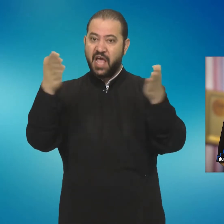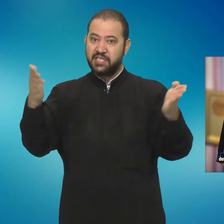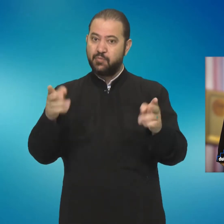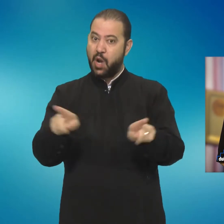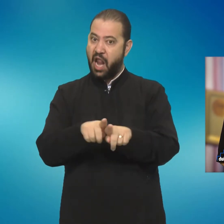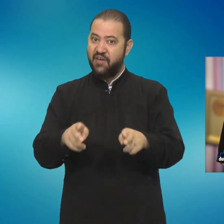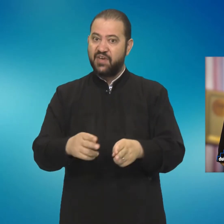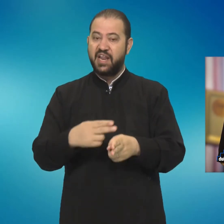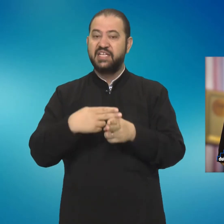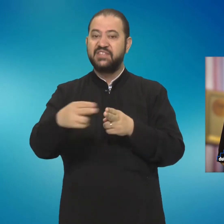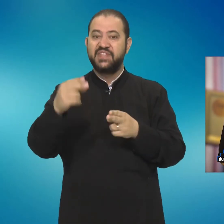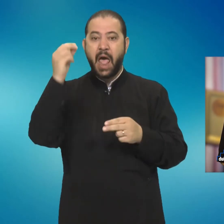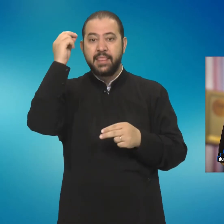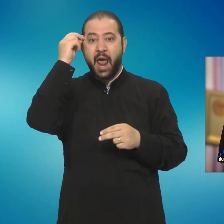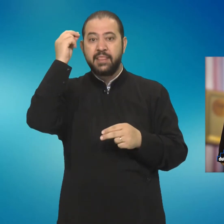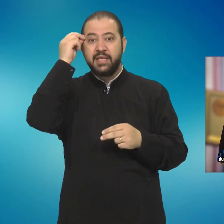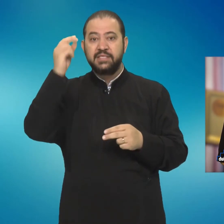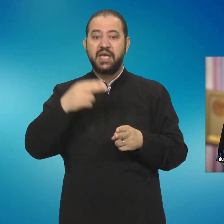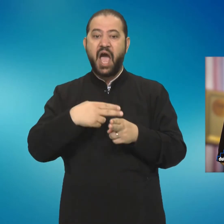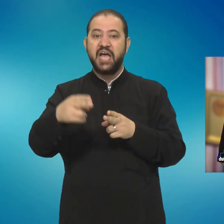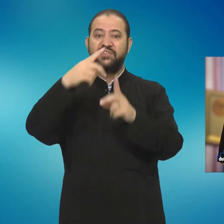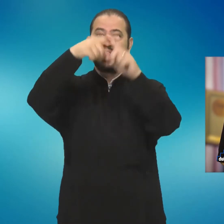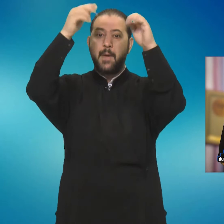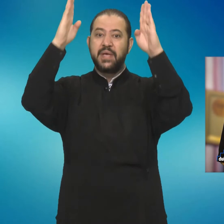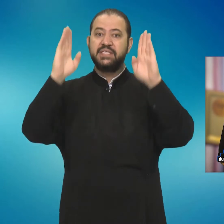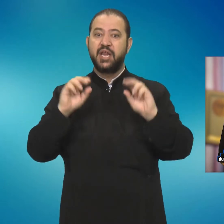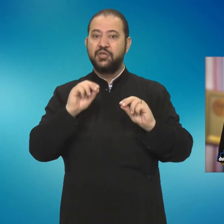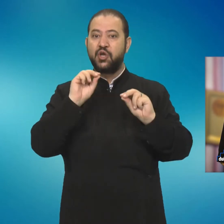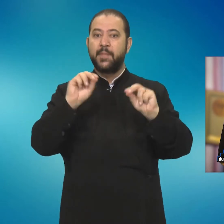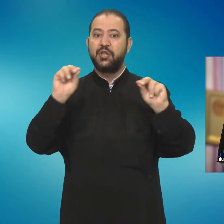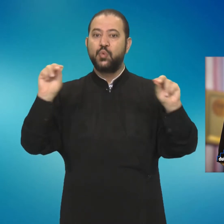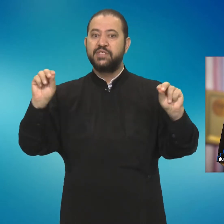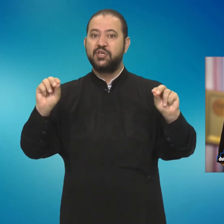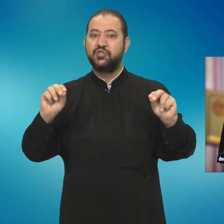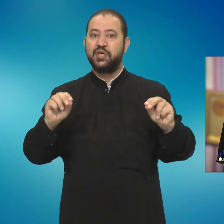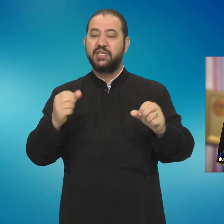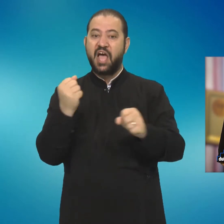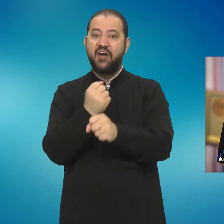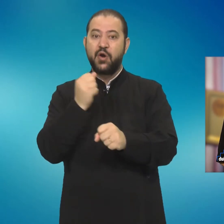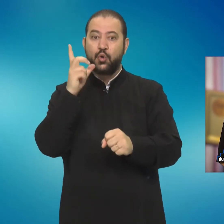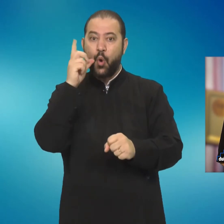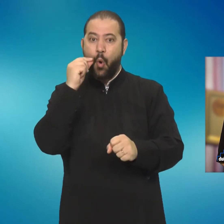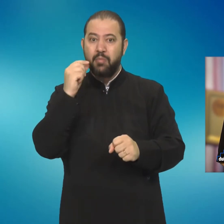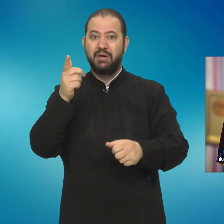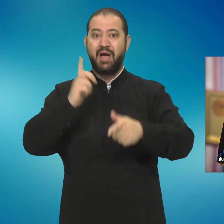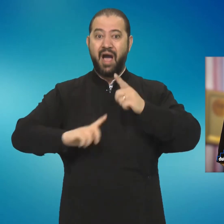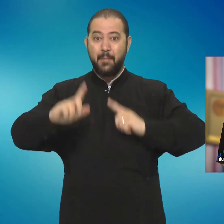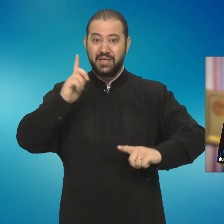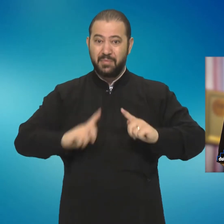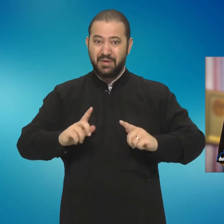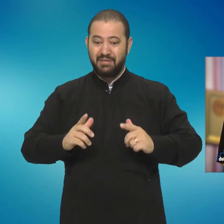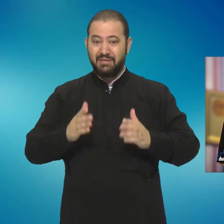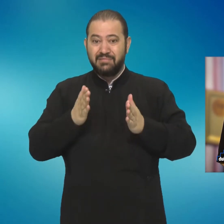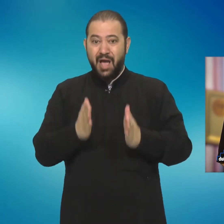Sfânta Tradiție a Sfintei Biserici mărturisește că s-a întrupat, a